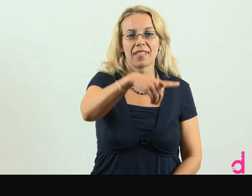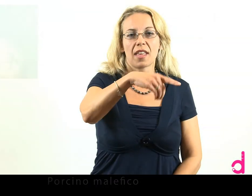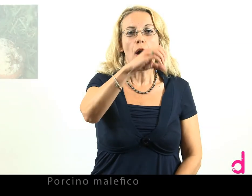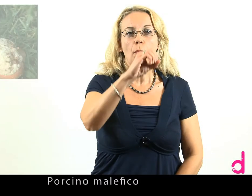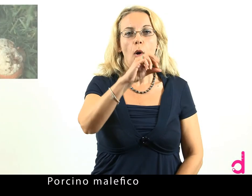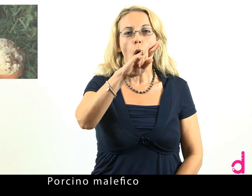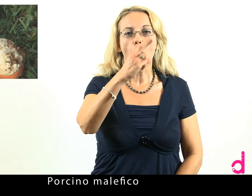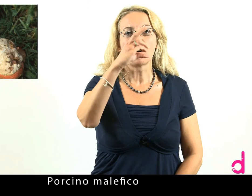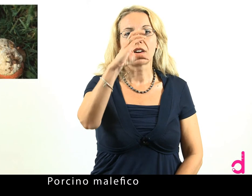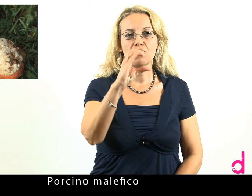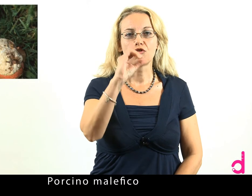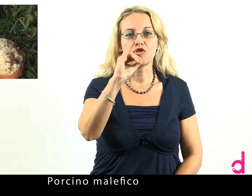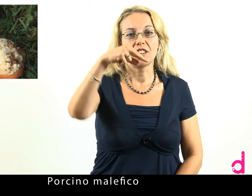Porcino malefico